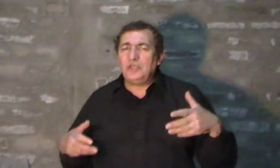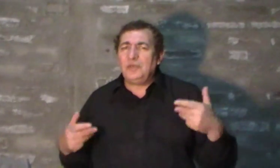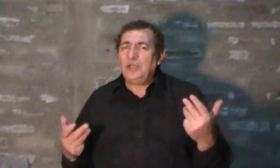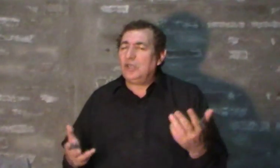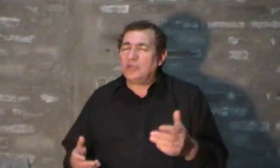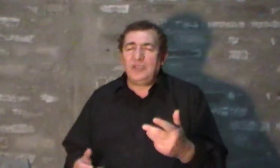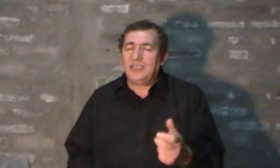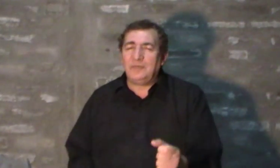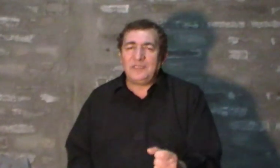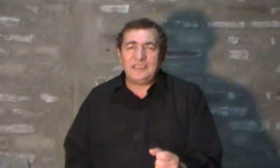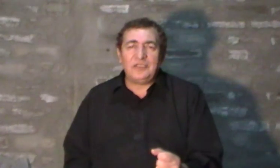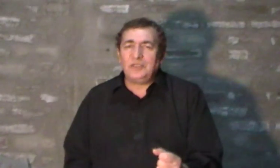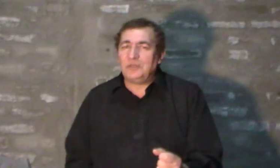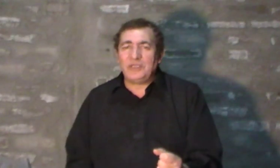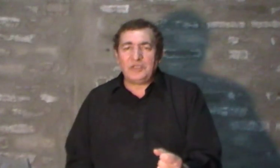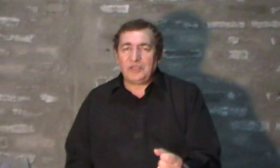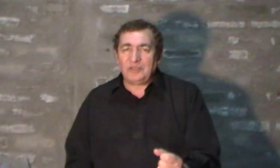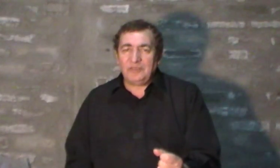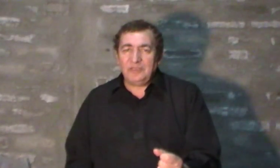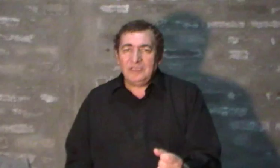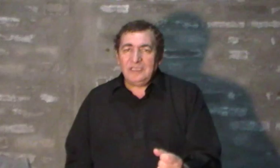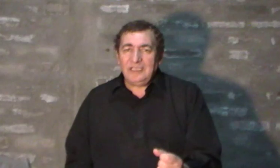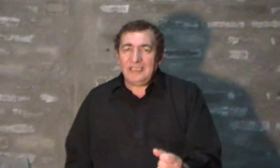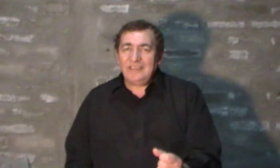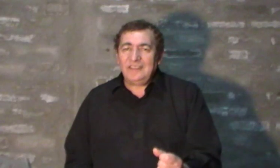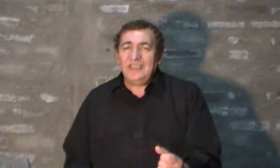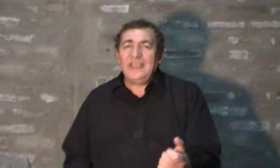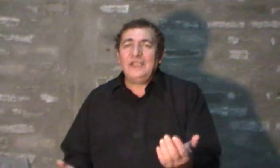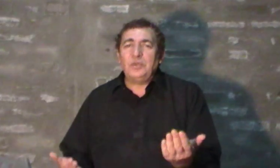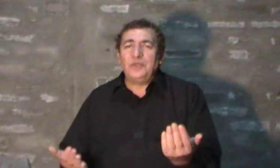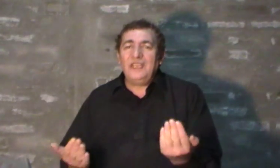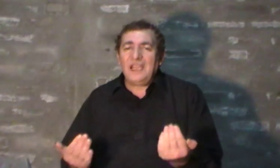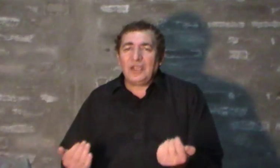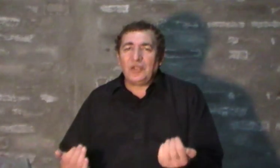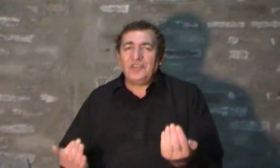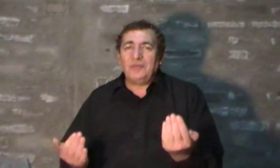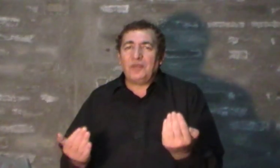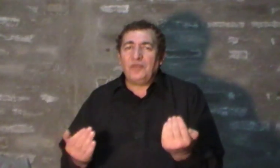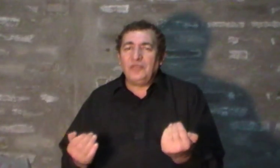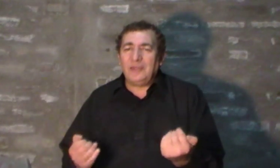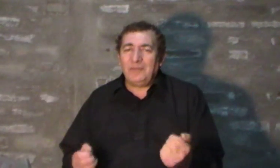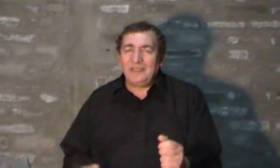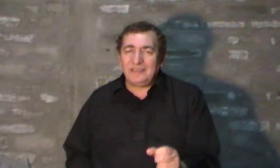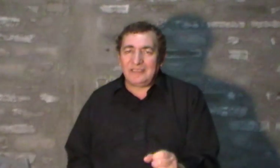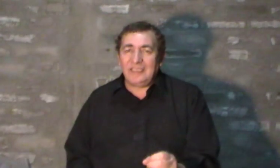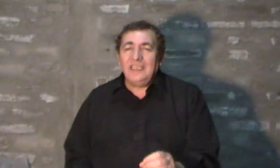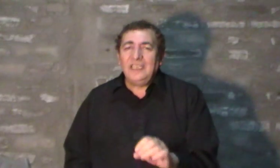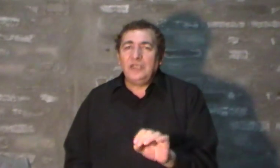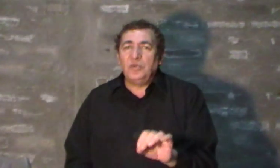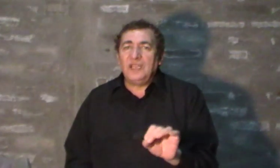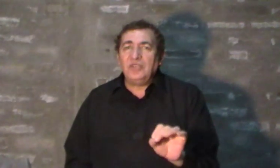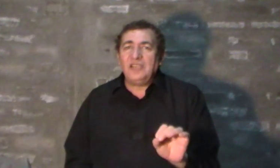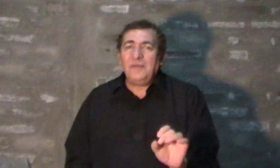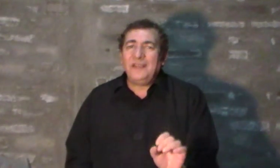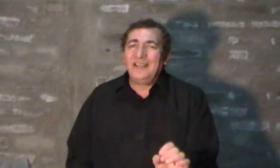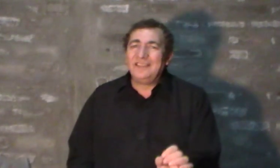estoy mejor. No es repitiendo, estoy mejor. Es estudiándose profundamente y curando las viejas